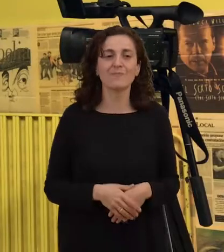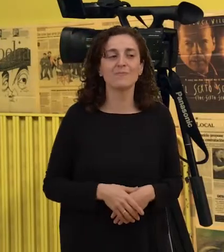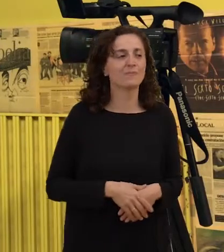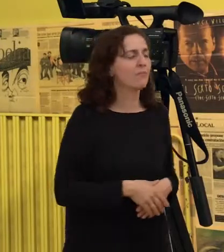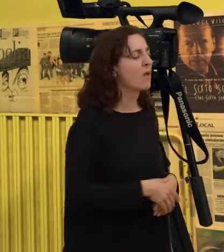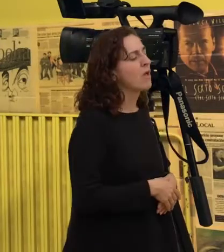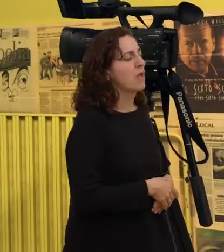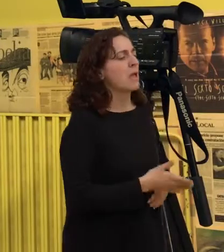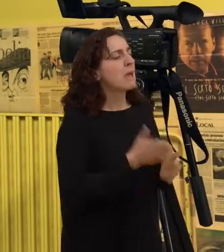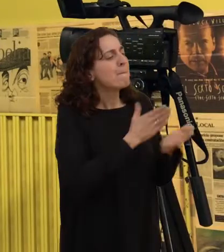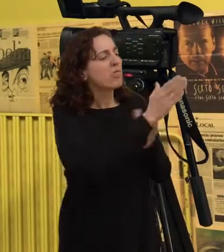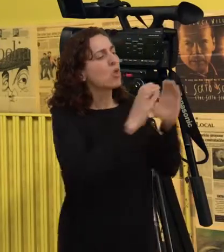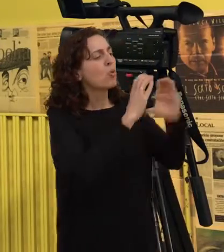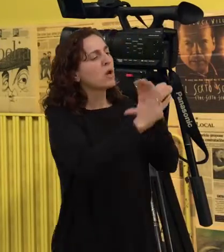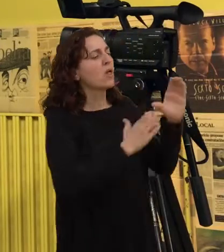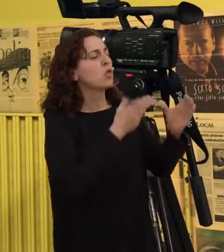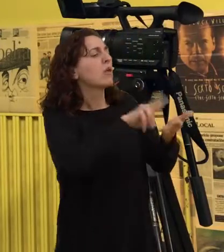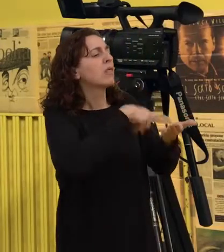interpretación en los medios de comunicación, por ejemplo?